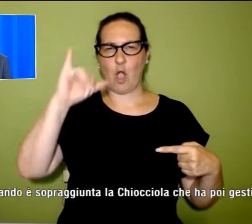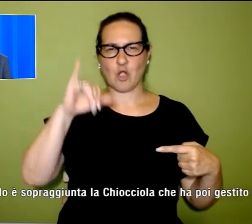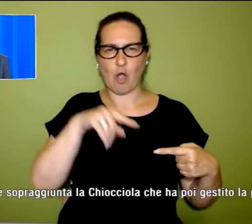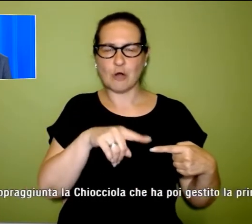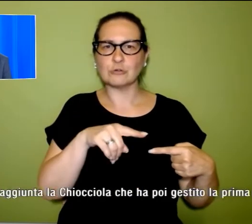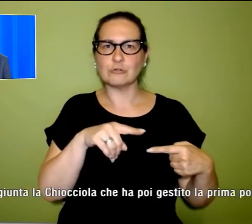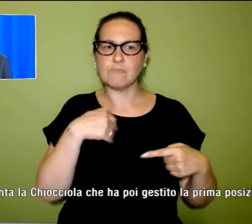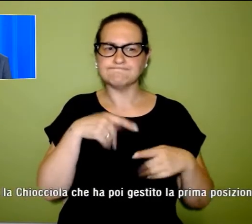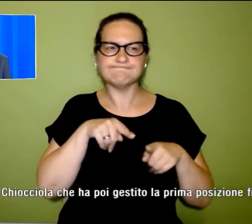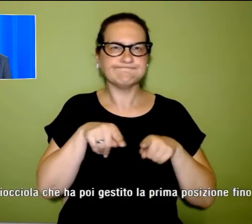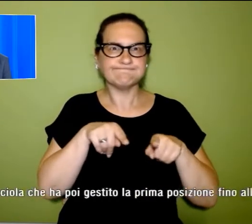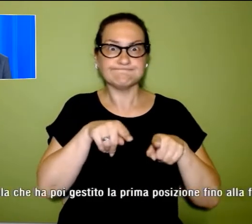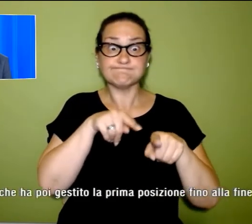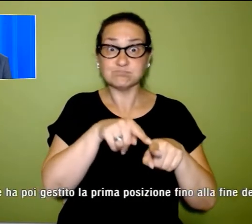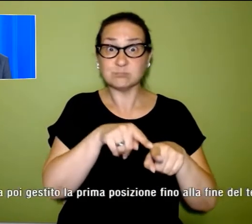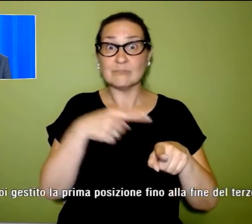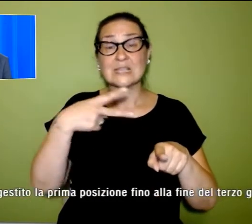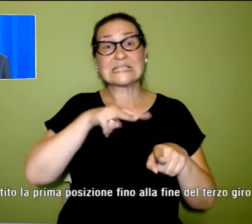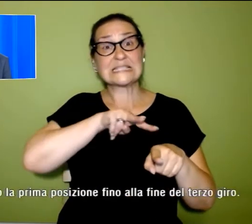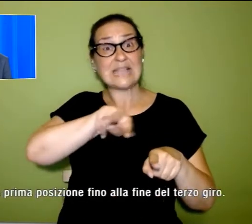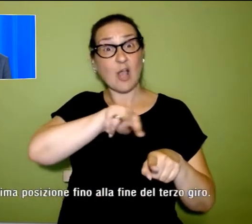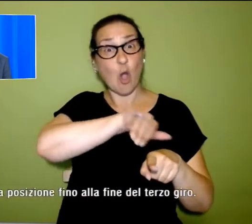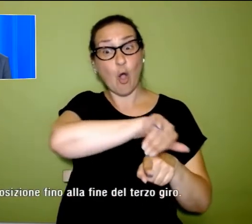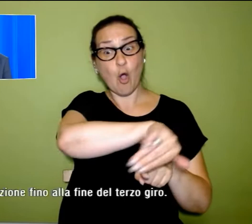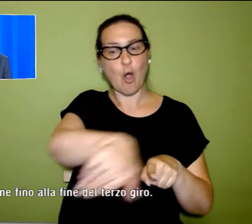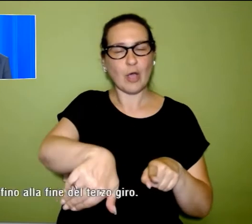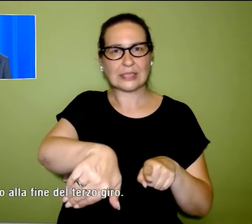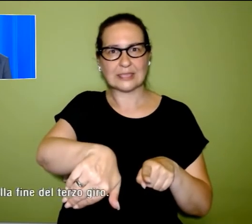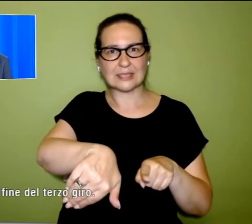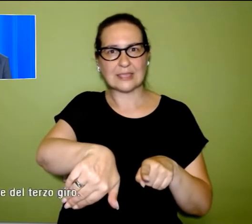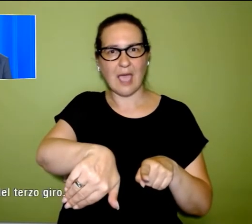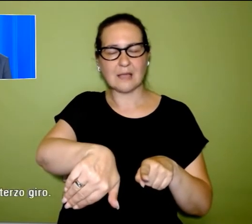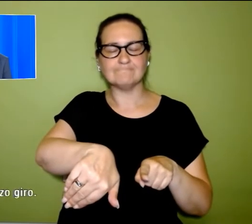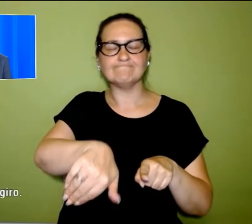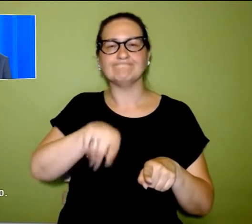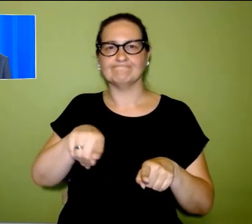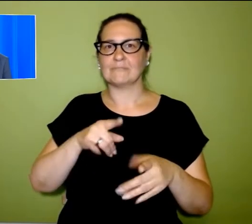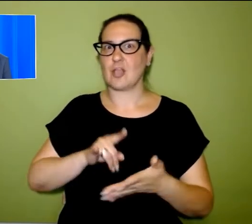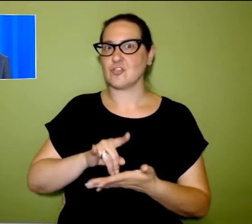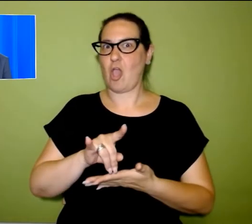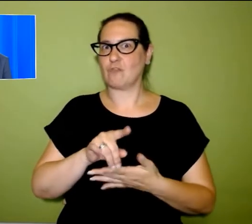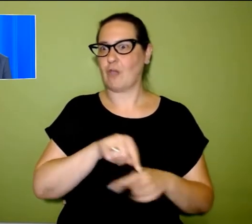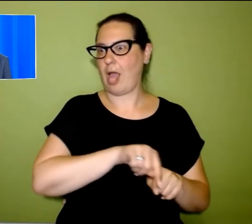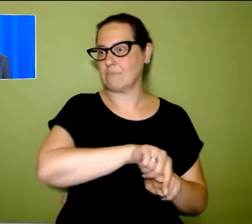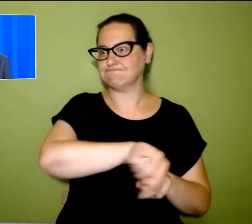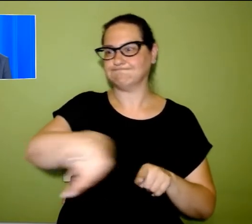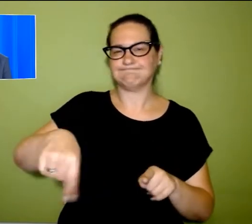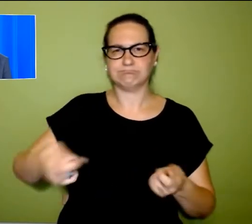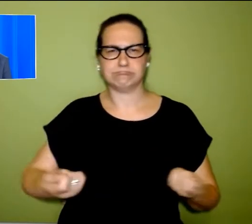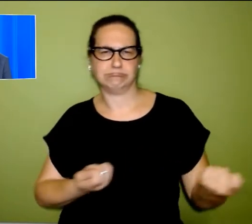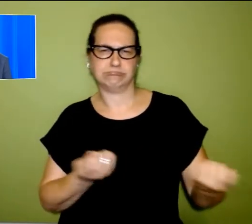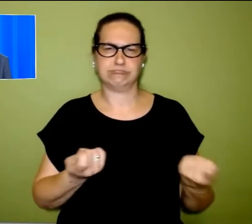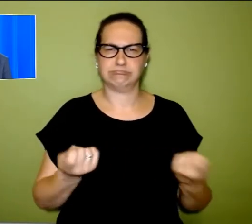testa fino alla seconda curva del casato quando è sopraggiunta la Chiocciola che poi ha gestito la prima